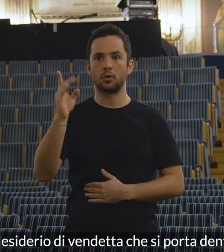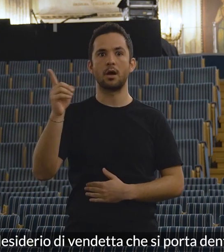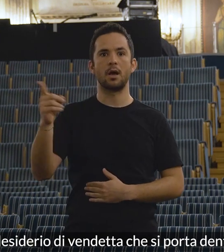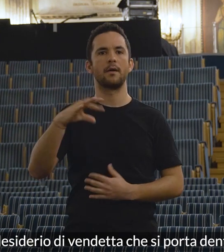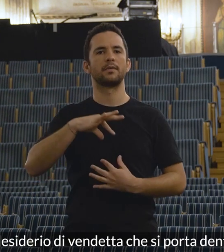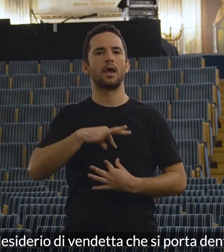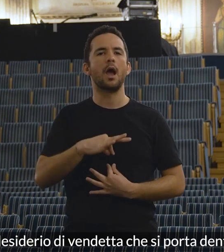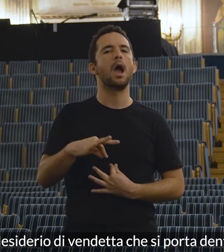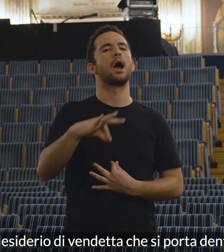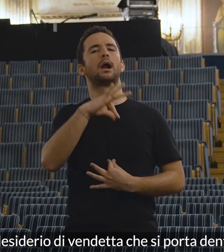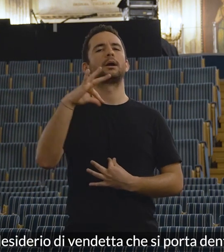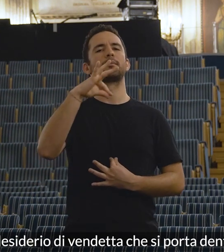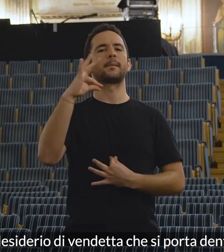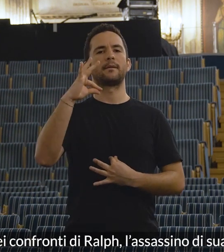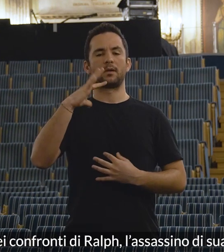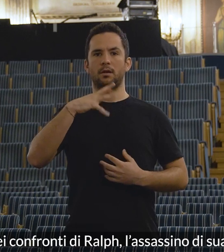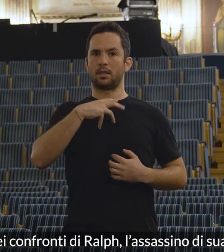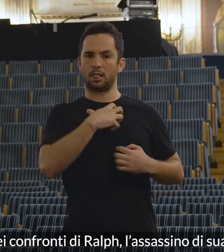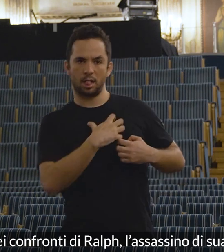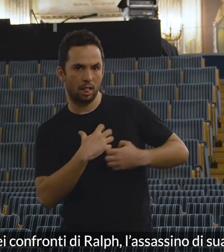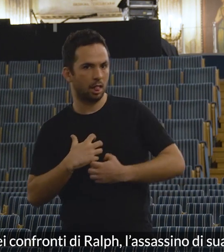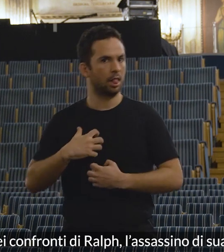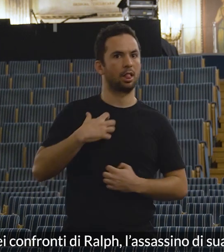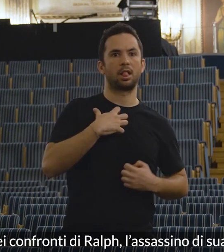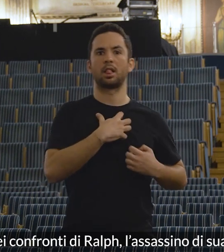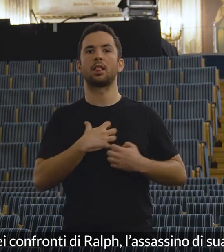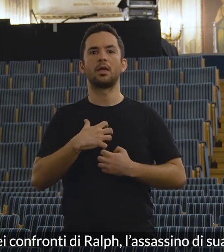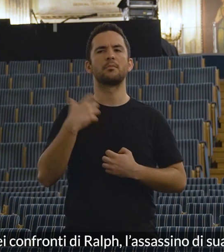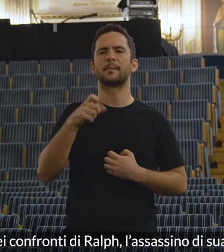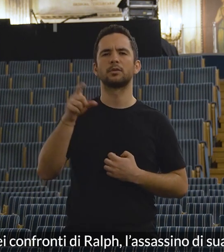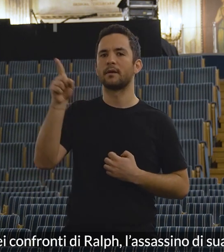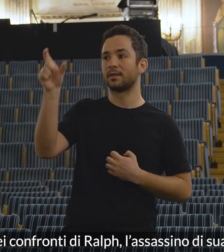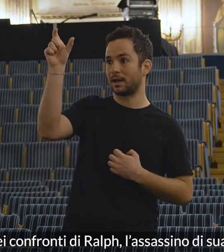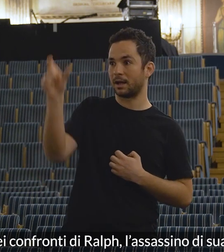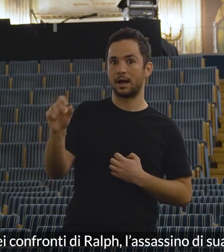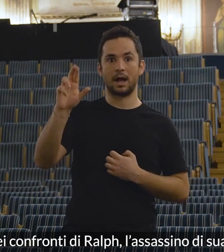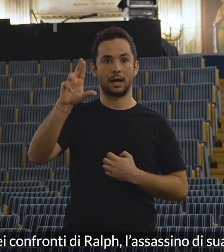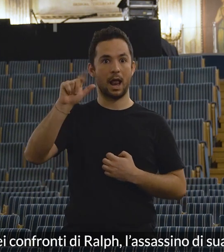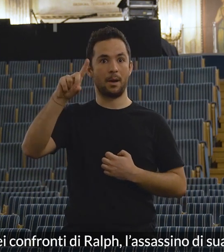che si porta dietro da anni nei confronti di Ralf, l'assassino di sua figlia,